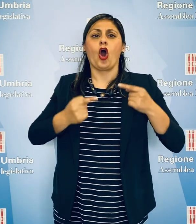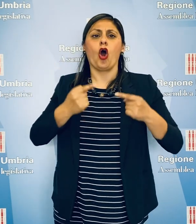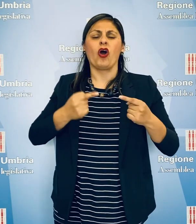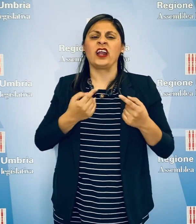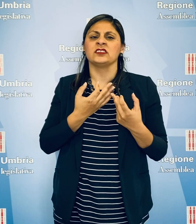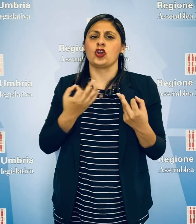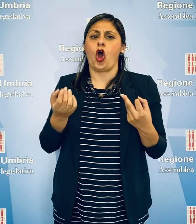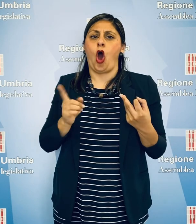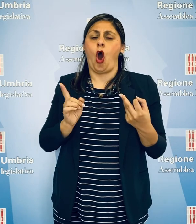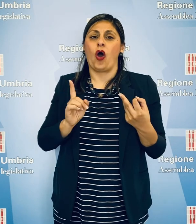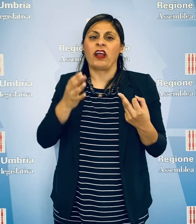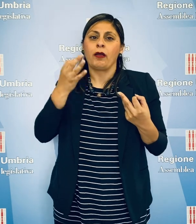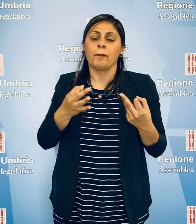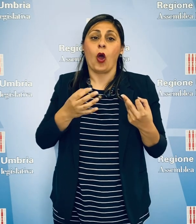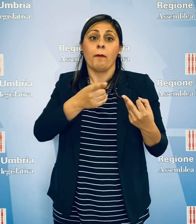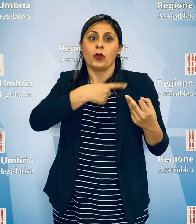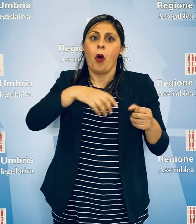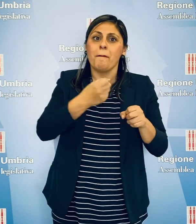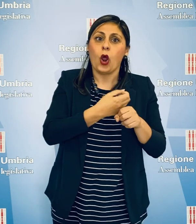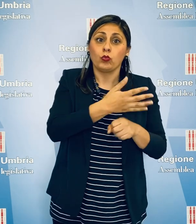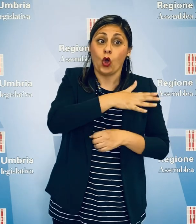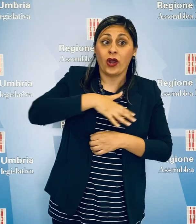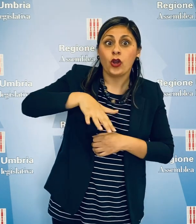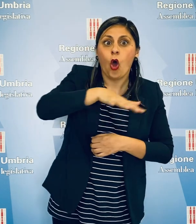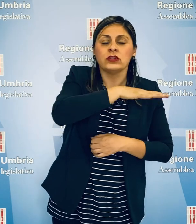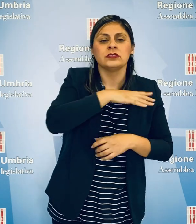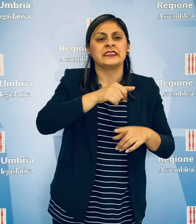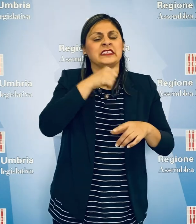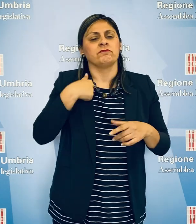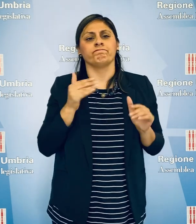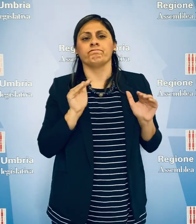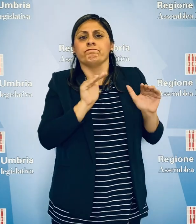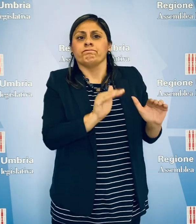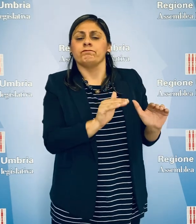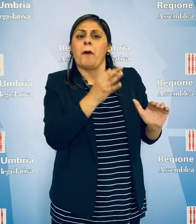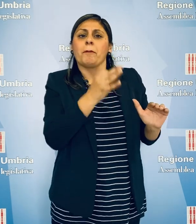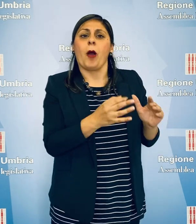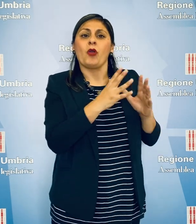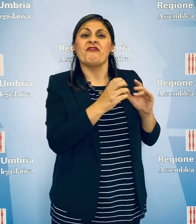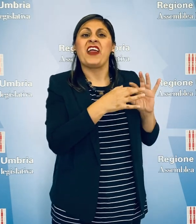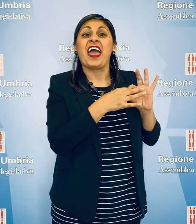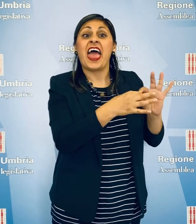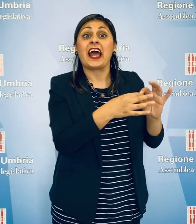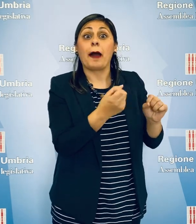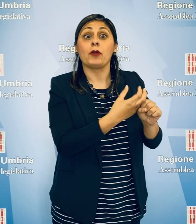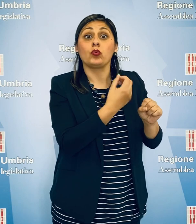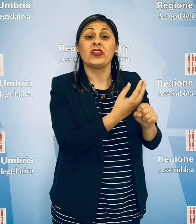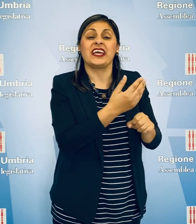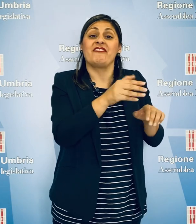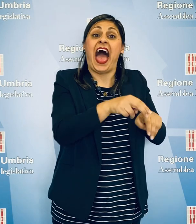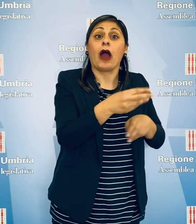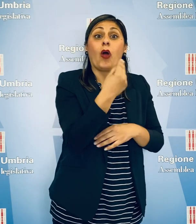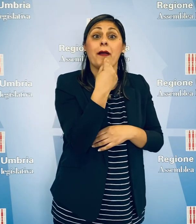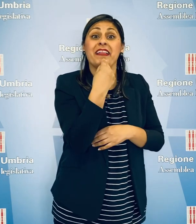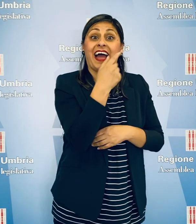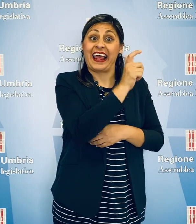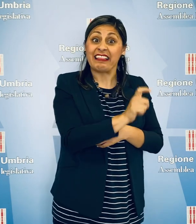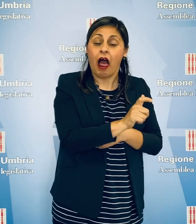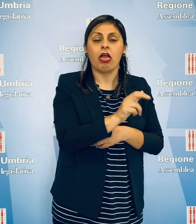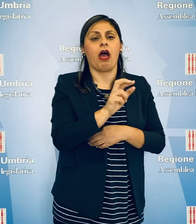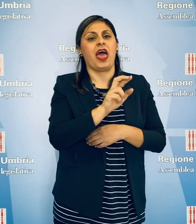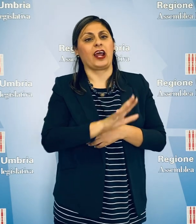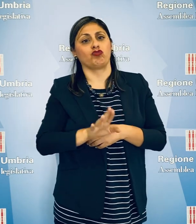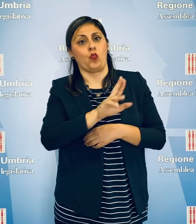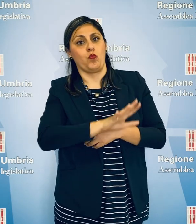sleale nei confronti dei nostri produttori e salvaguardare le filiere produttive agroalimentari del nostro Paese e della